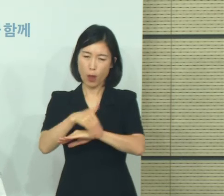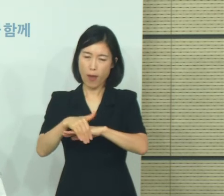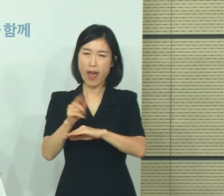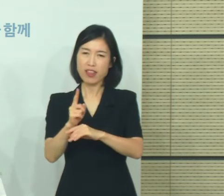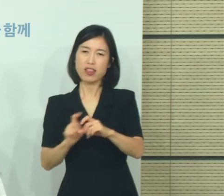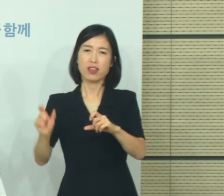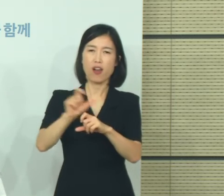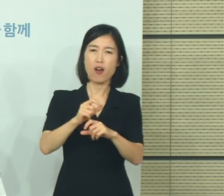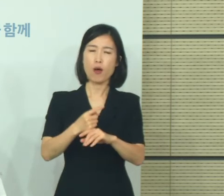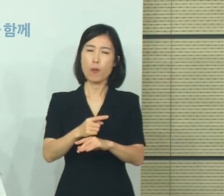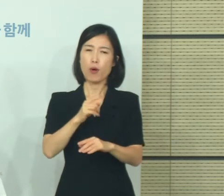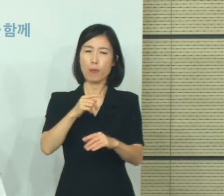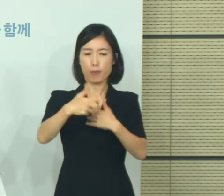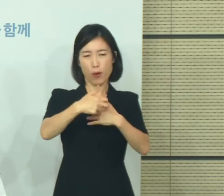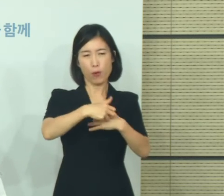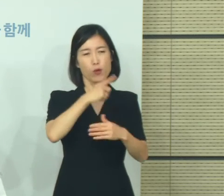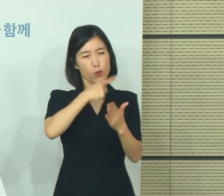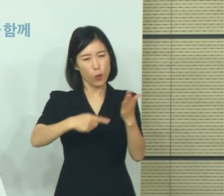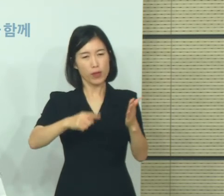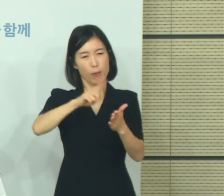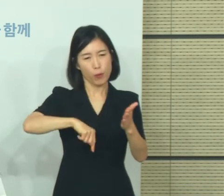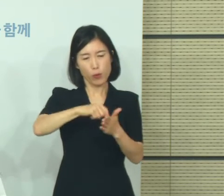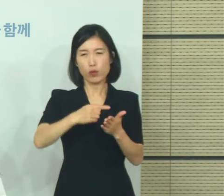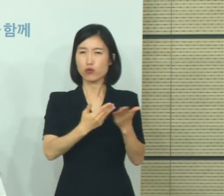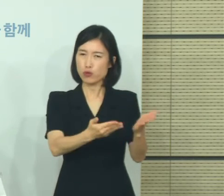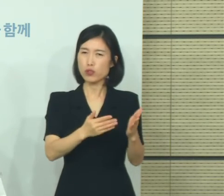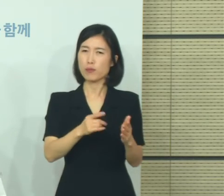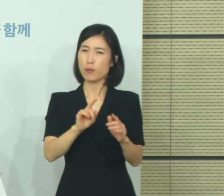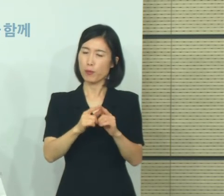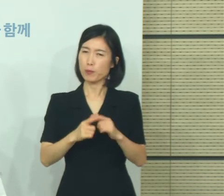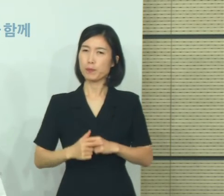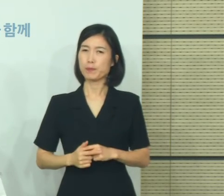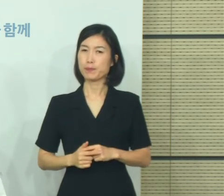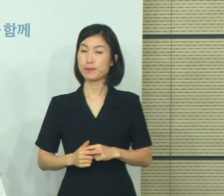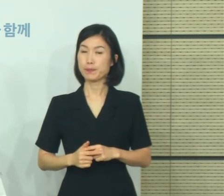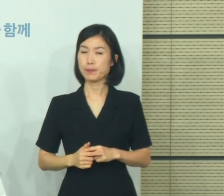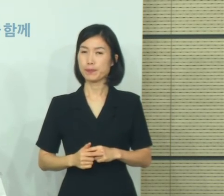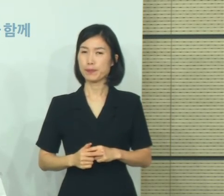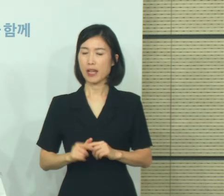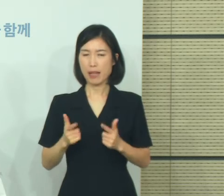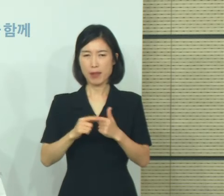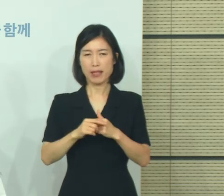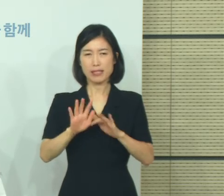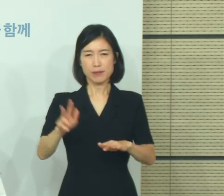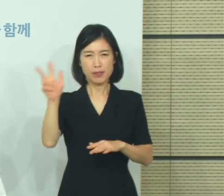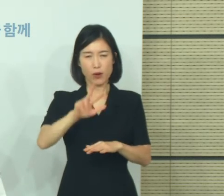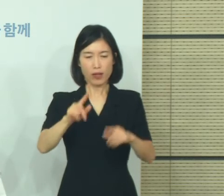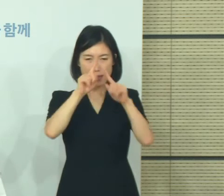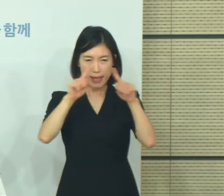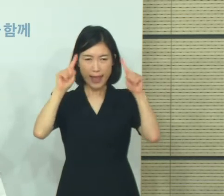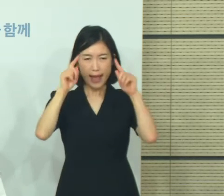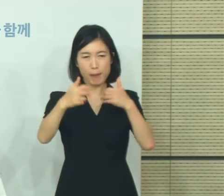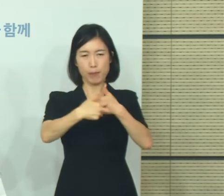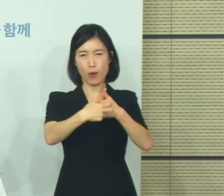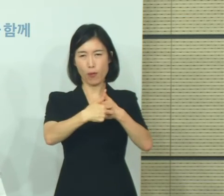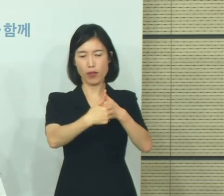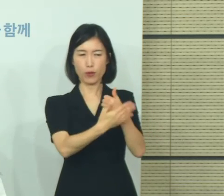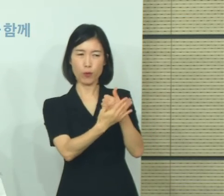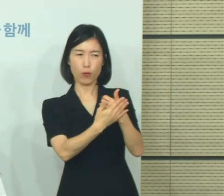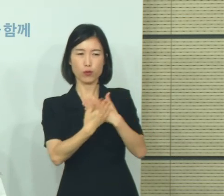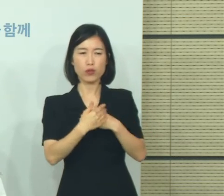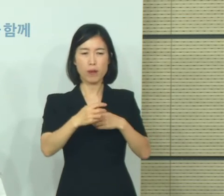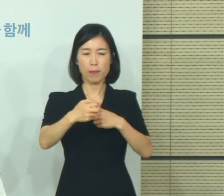즉각적으로 지금 손실보상을 통해서 대학병원들이 참여할 수 있는 그러한